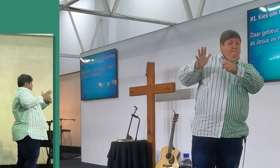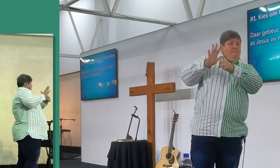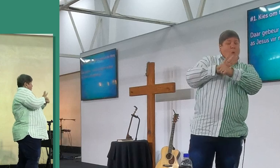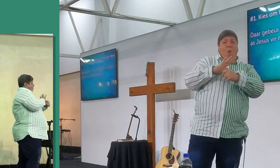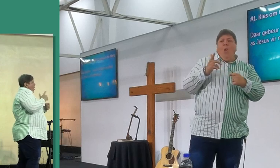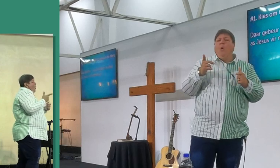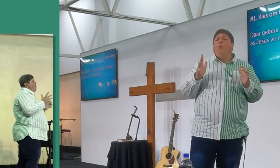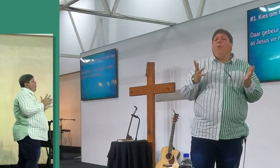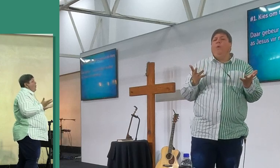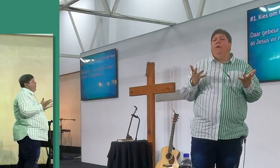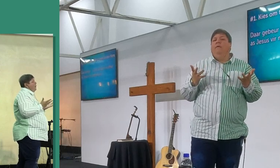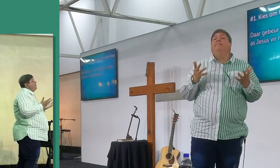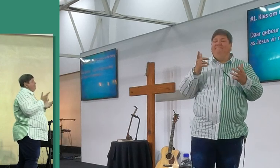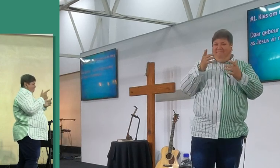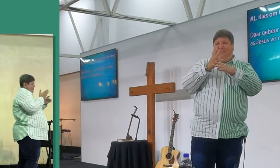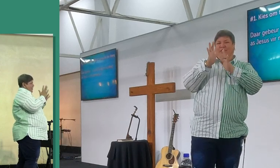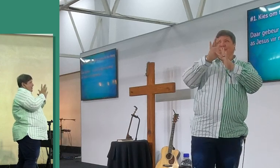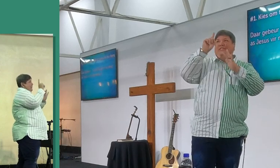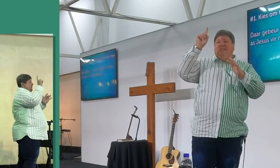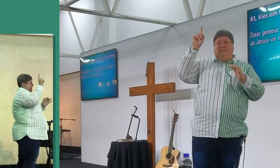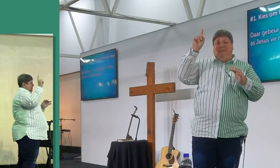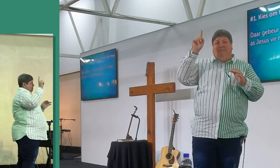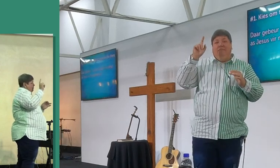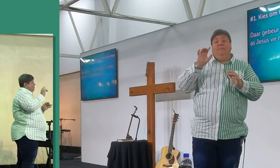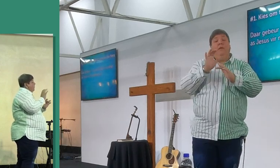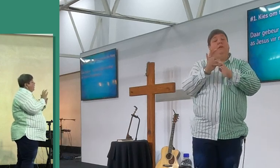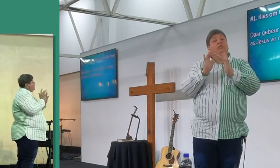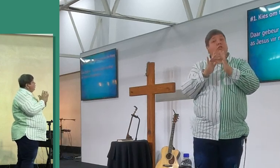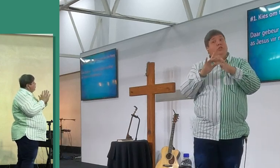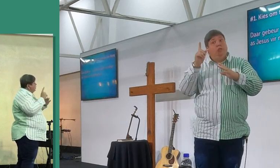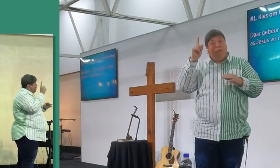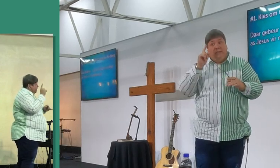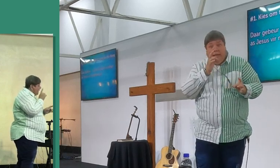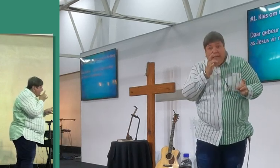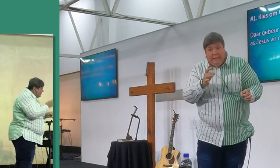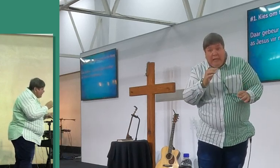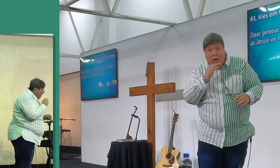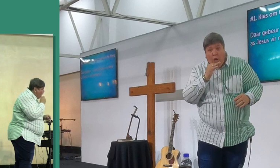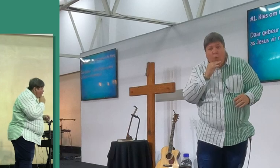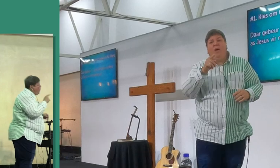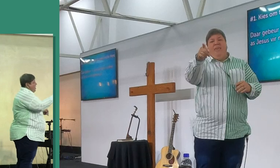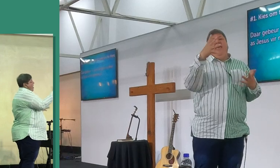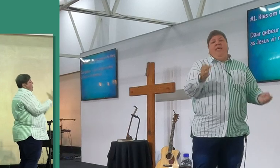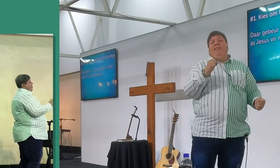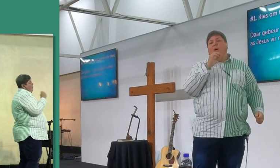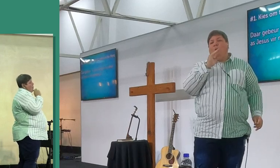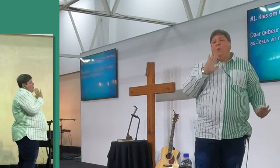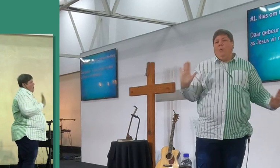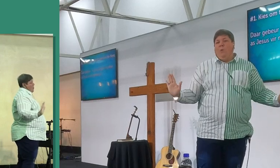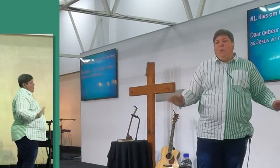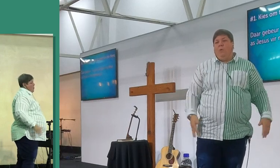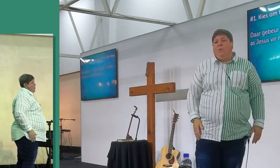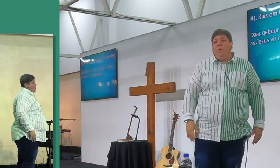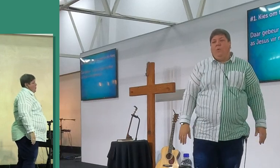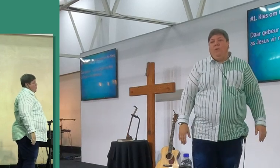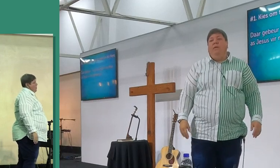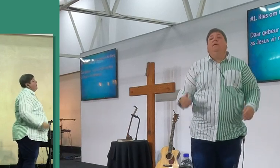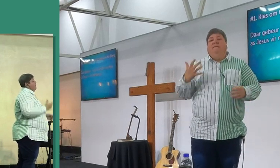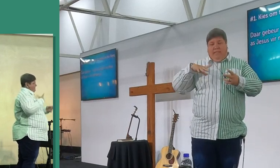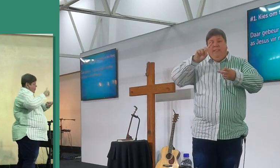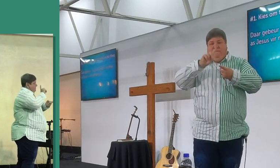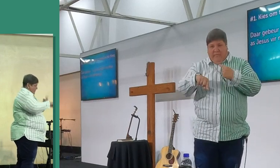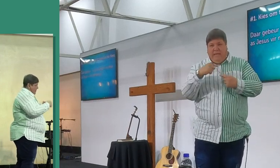blij nie, behalwe die Heerde Jesus, eers as Jesus vir my en jou genoeg is, dan het ek genoeg, kan ek die herhaal,